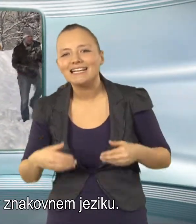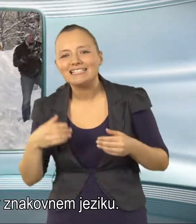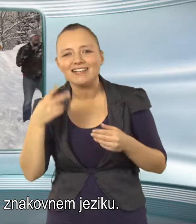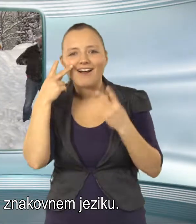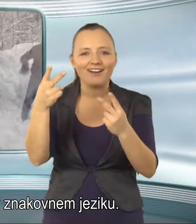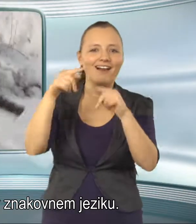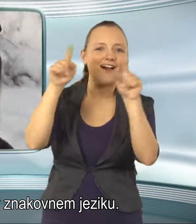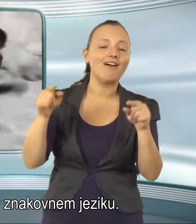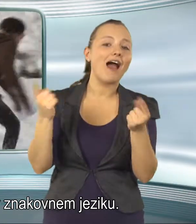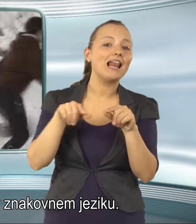jeziku.